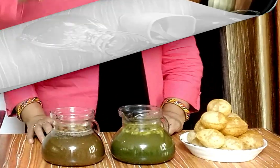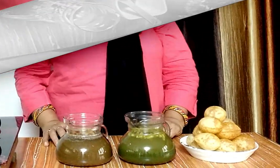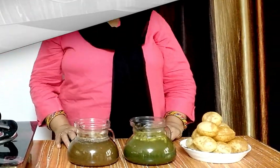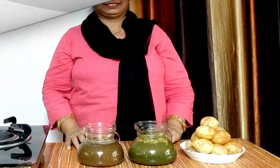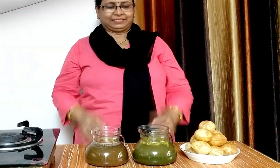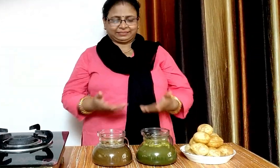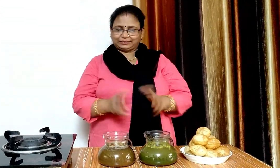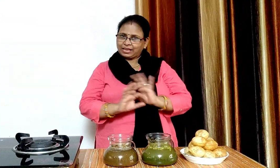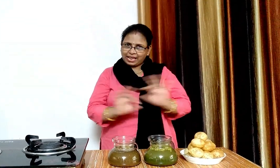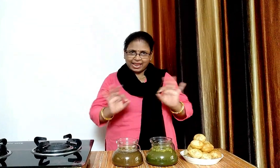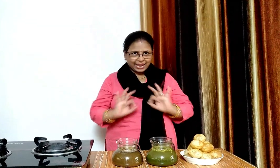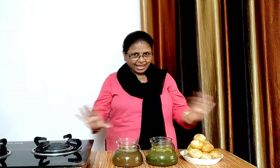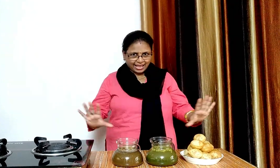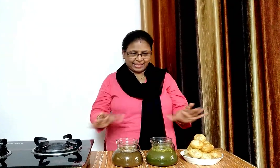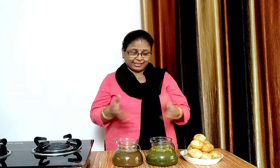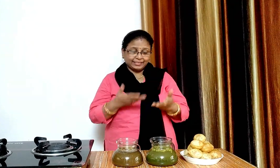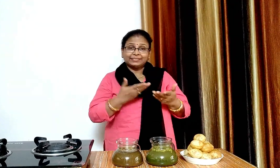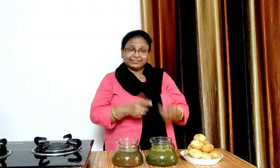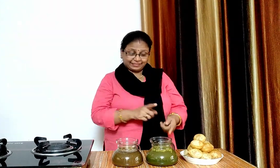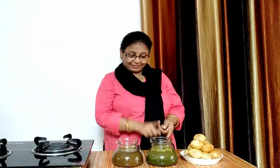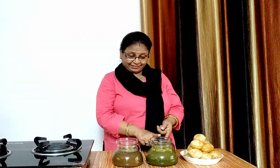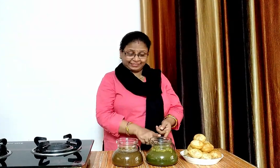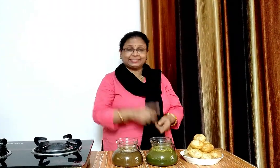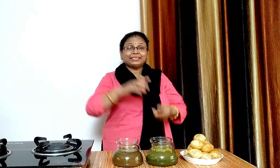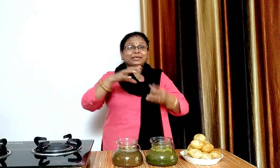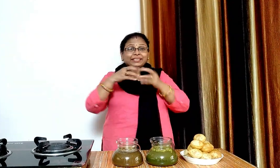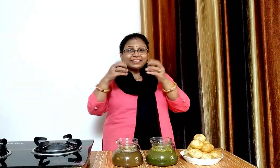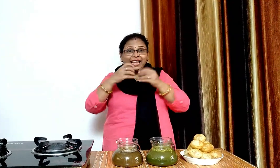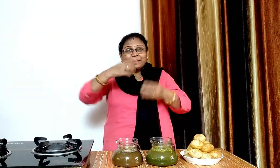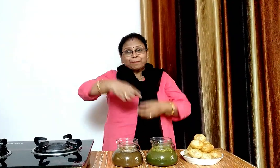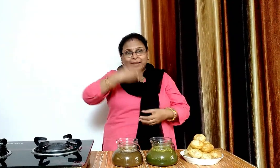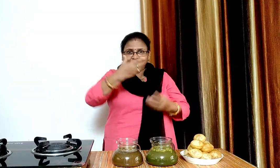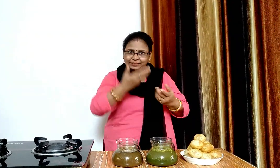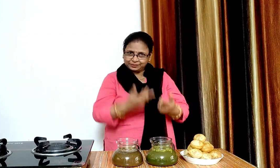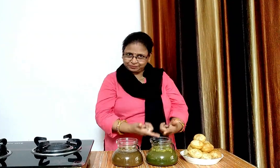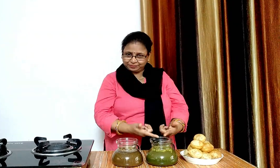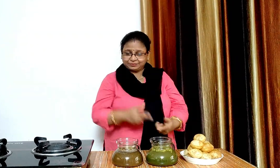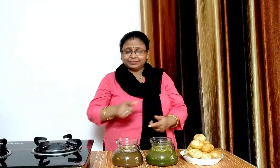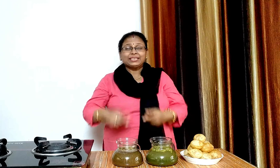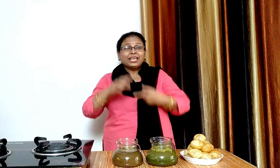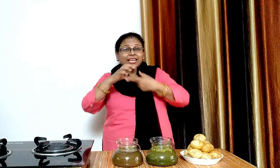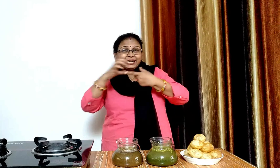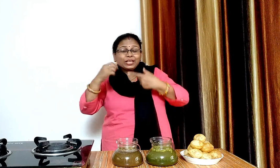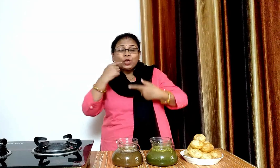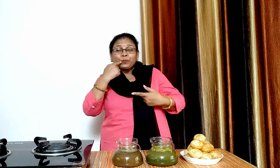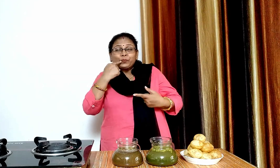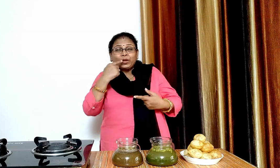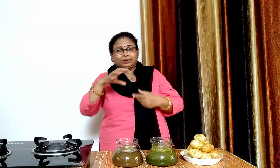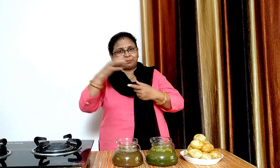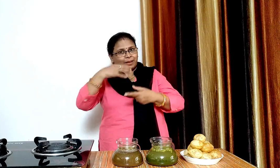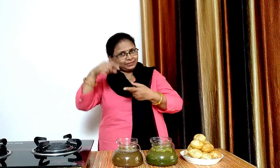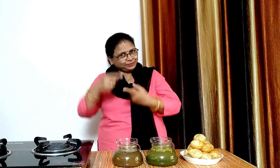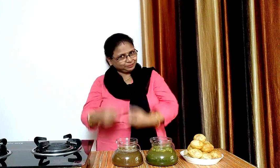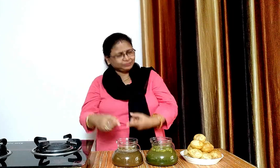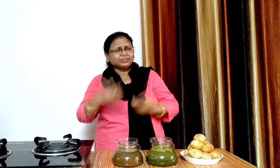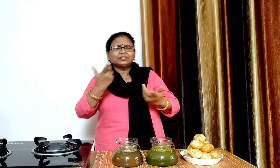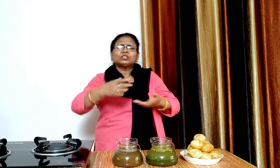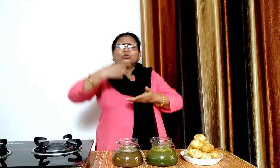दोनों पानी बनकर तयार है यह चटनी से बना हुआ चटपटाद पानी और यह इमली से बना हुआ मीठा पानी आप इन्हें